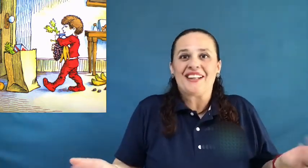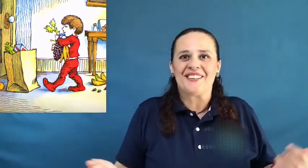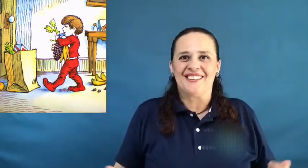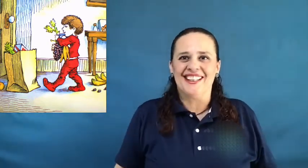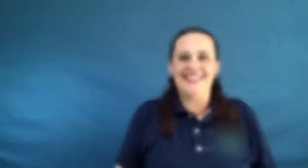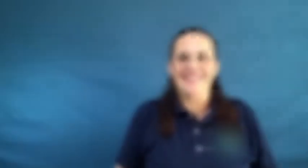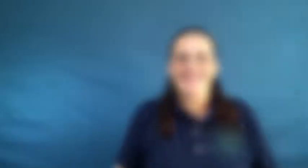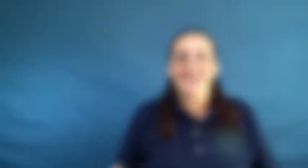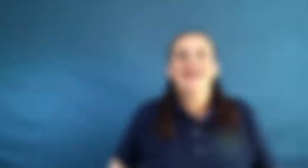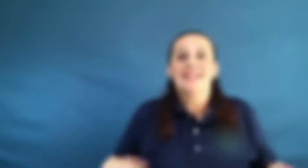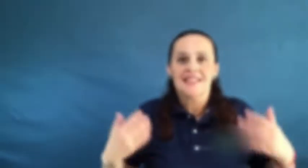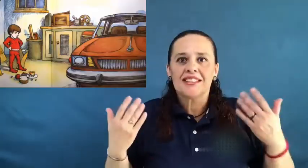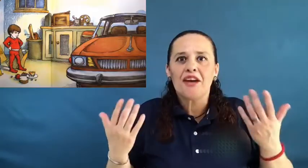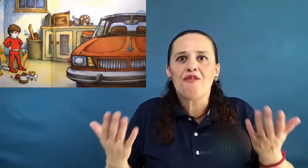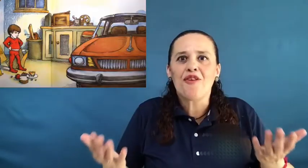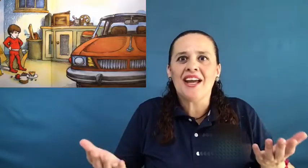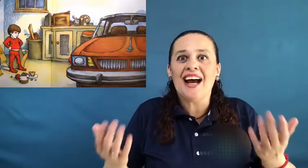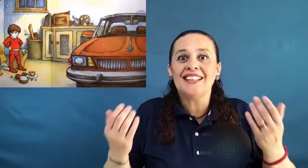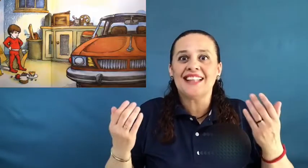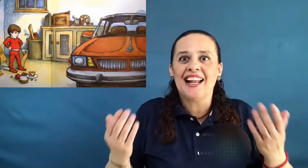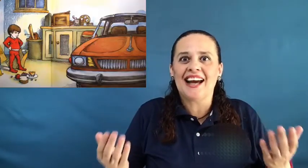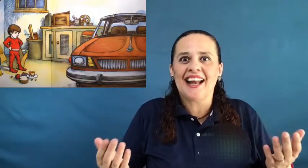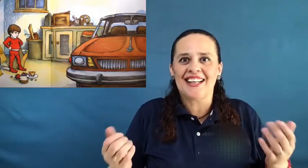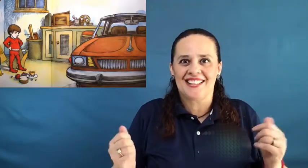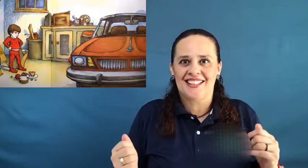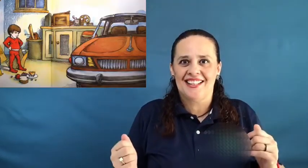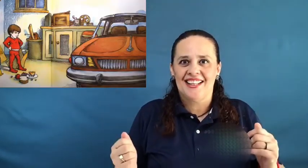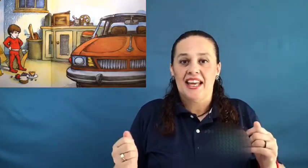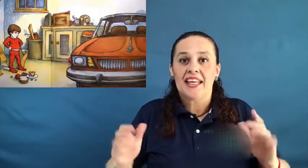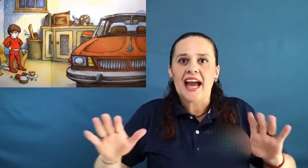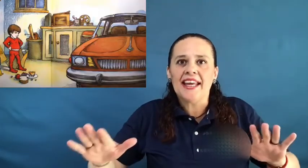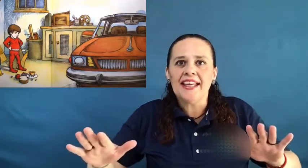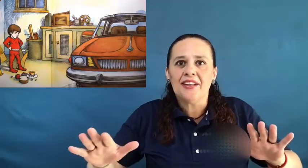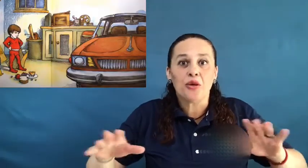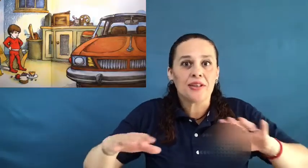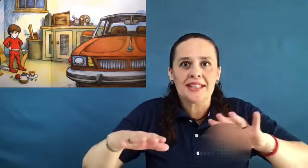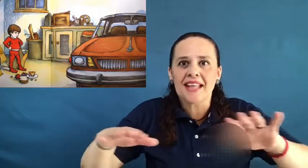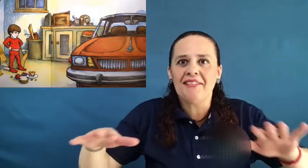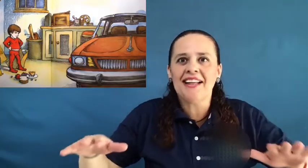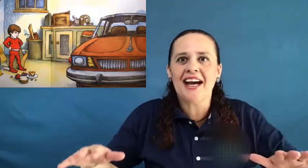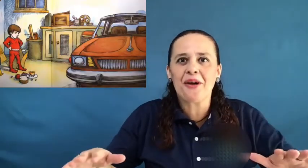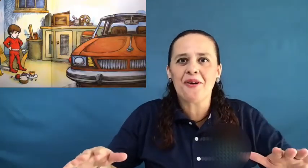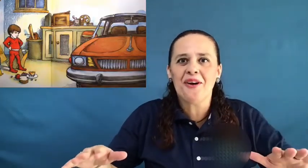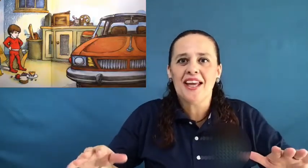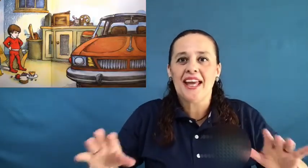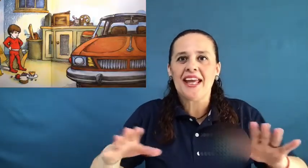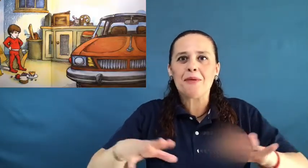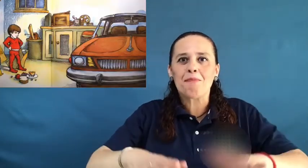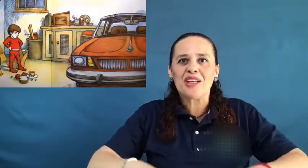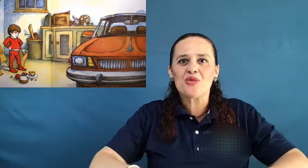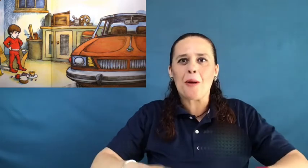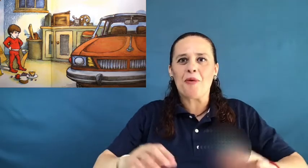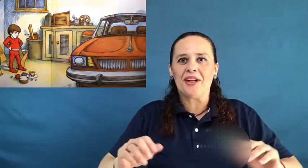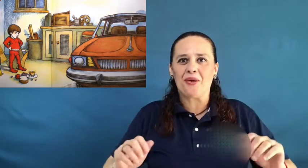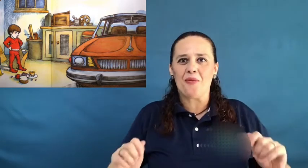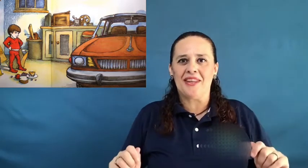cocodrilo. Se fue hasta el garage. Y ahí donde estaba el carro, empezó a poner comida.